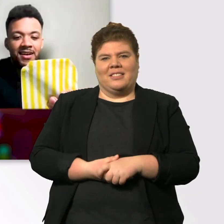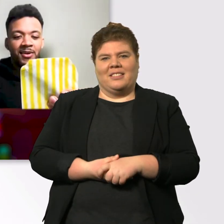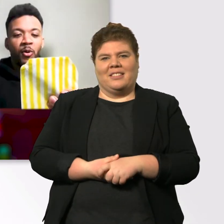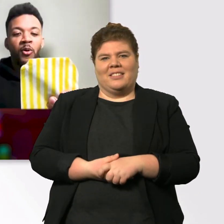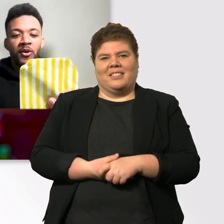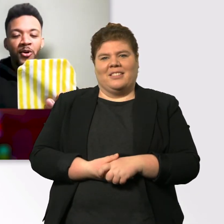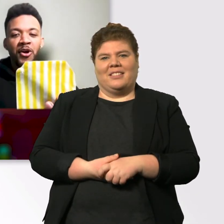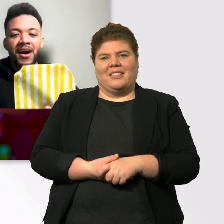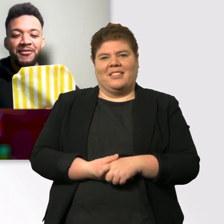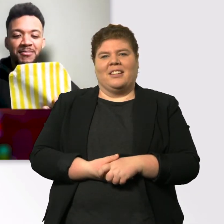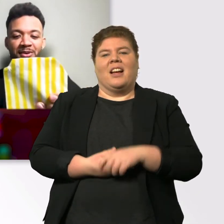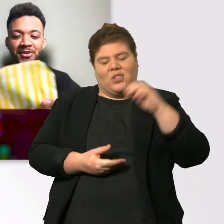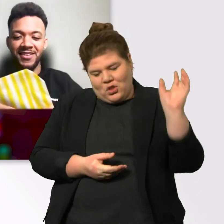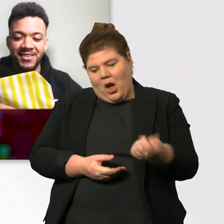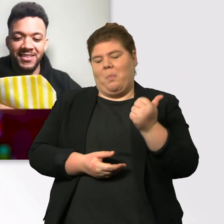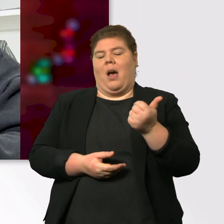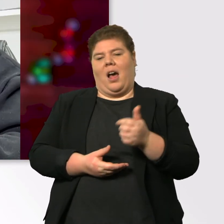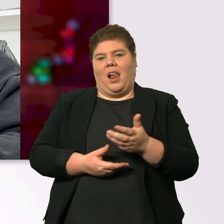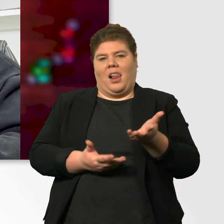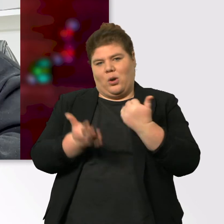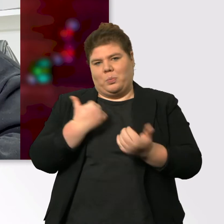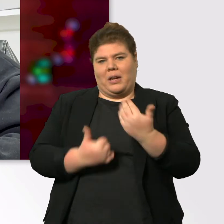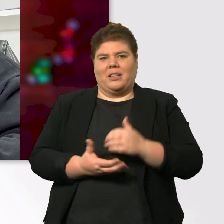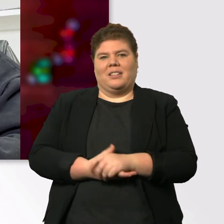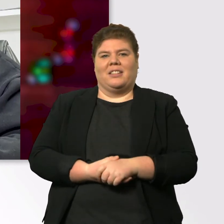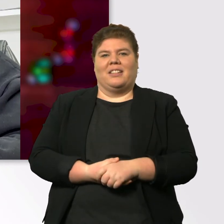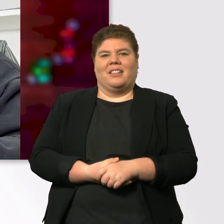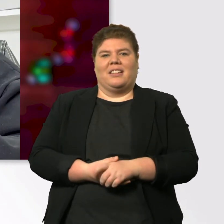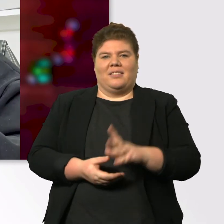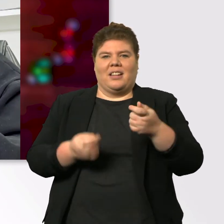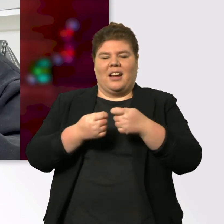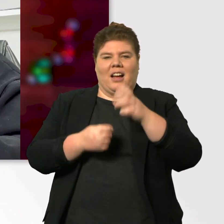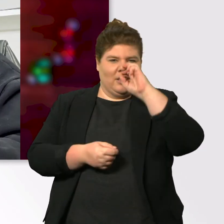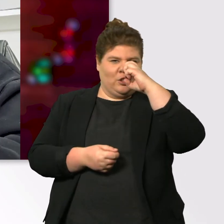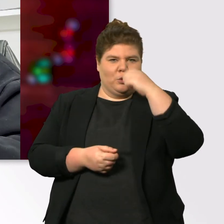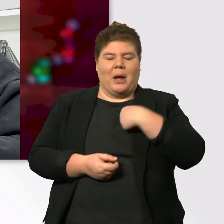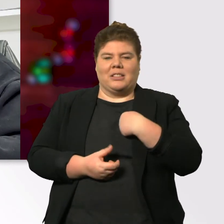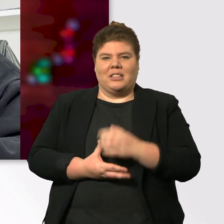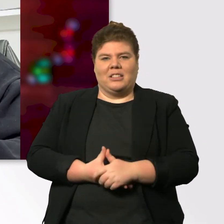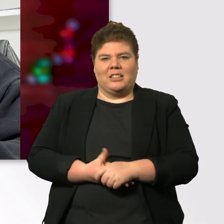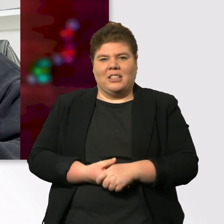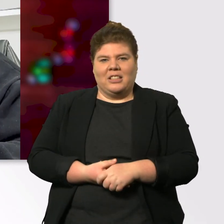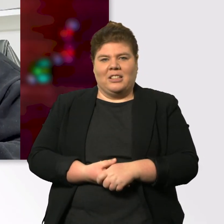Oh, und noch eine Verpackung. Ja, jetzt bin ich mal gespannt. Also, die sieht ja jetzt schon richtig schön aus, Cindy.